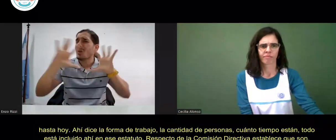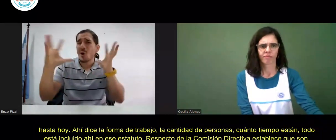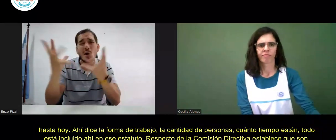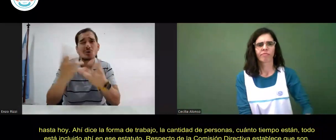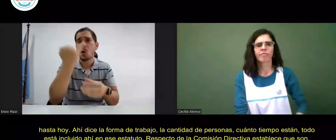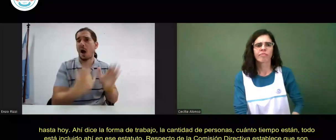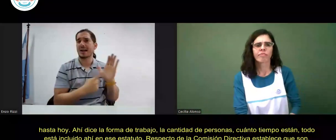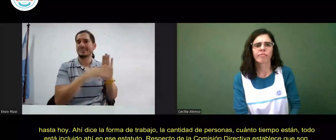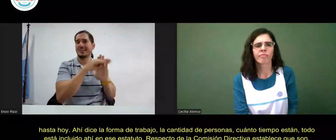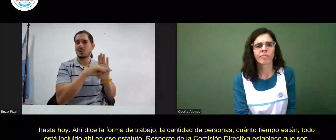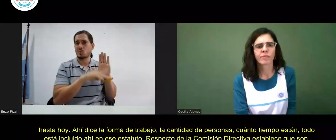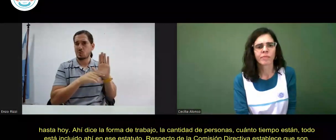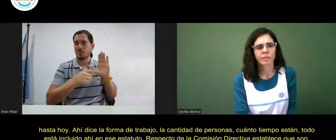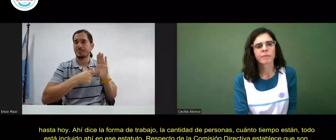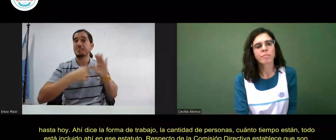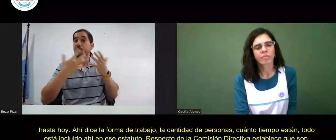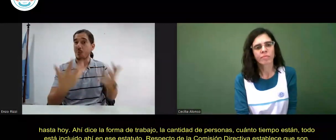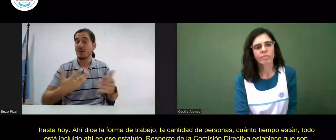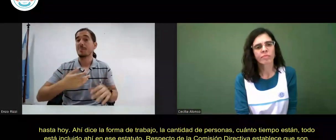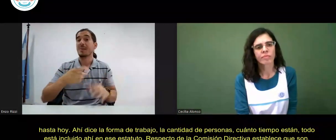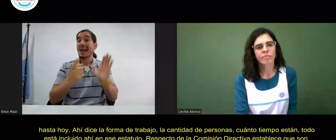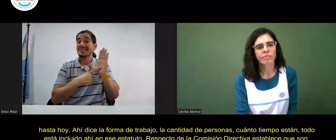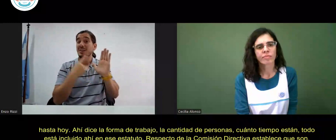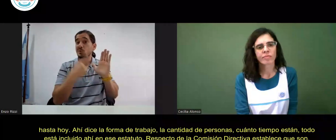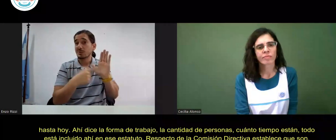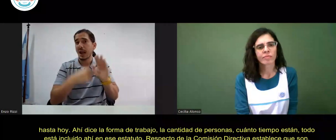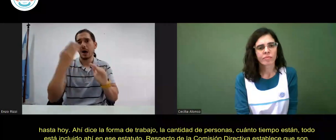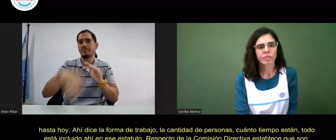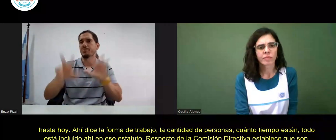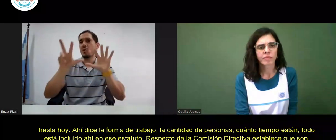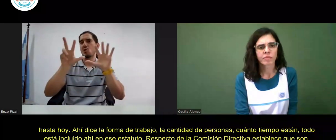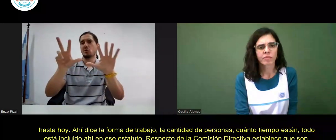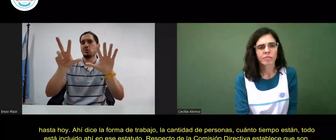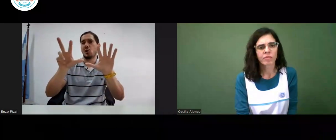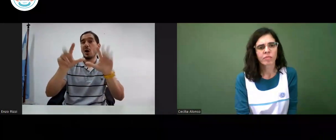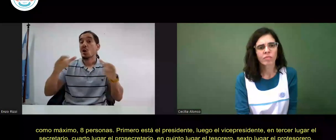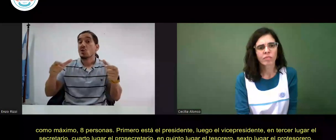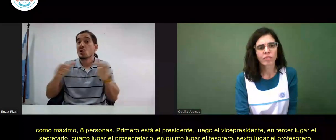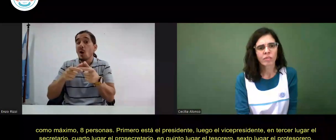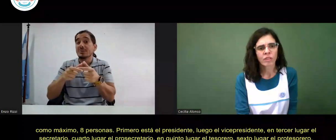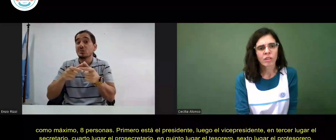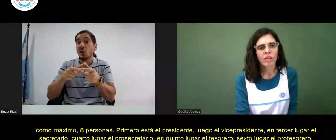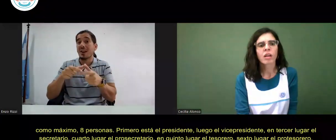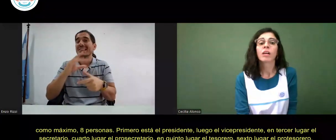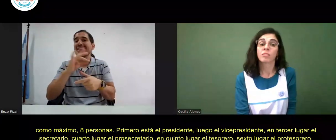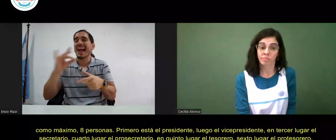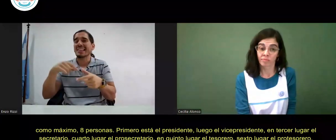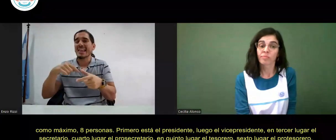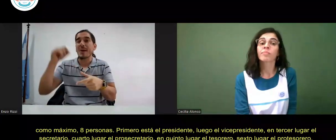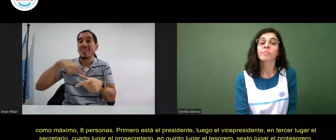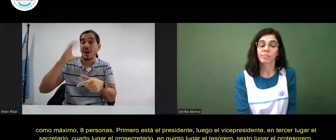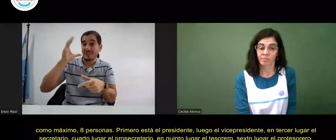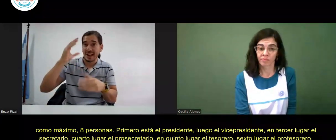cuánto tiempo están, todo está incluido ahí en ese estatuto. Respecto de la comisión directiva, establece que son como máximo ocho